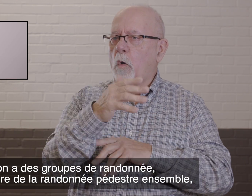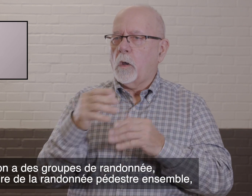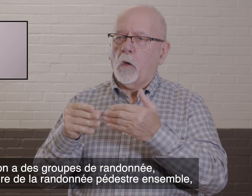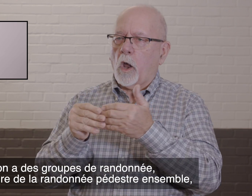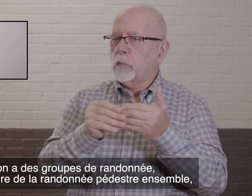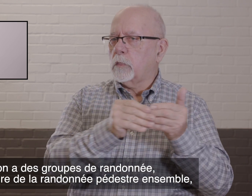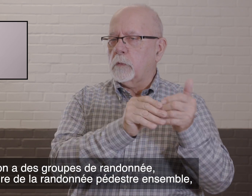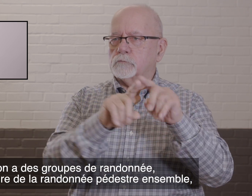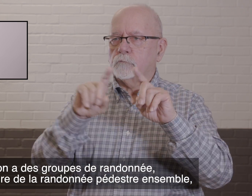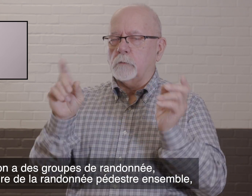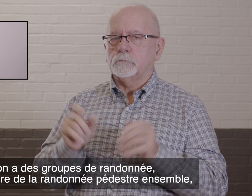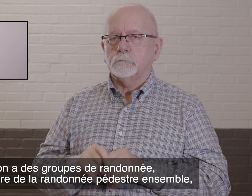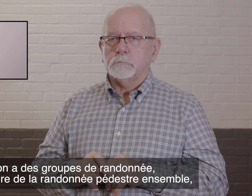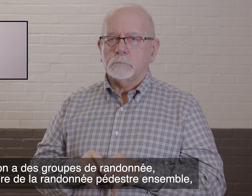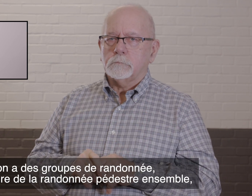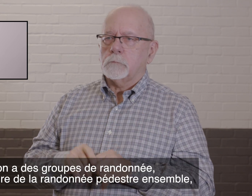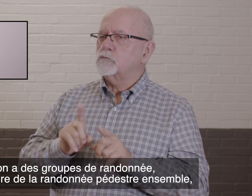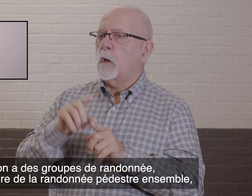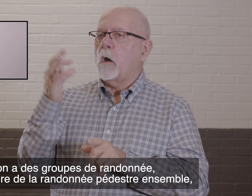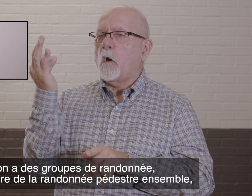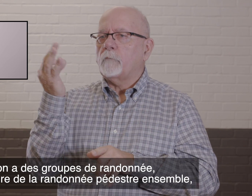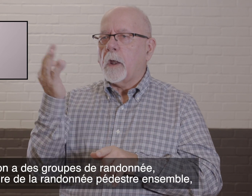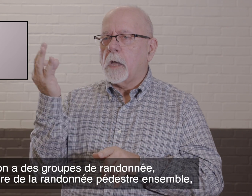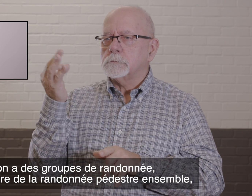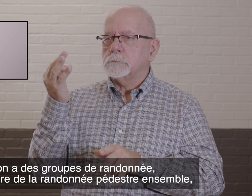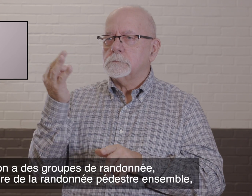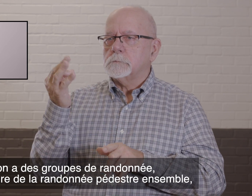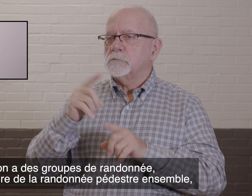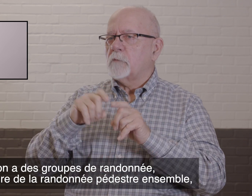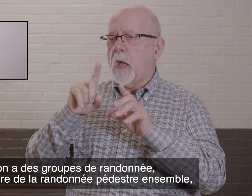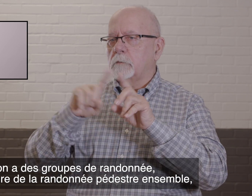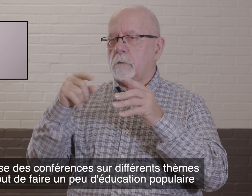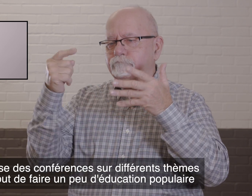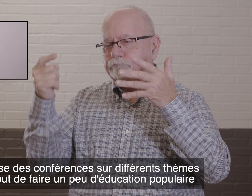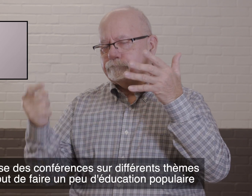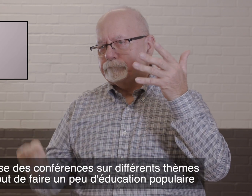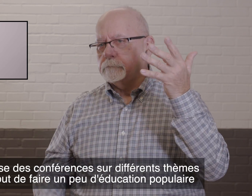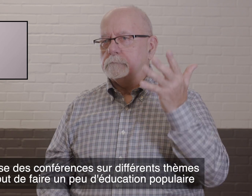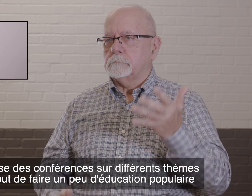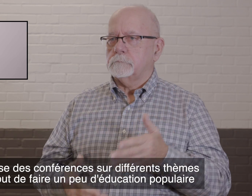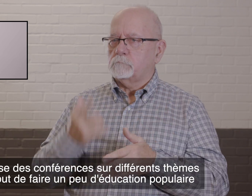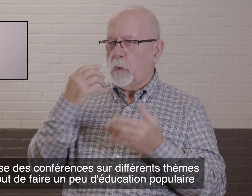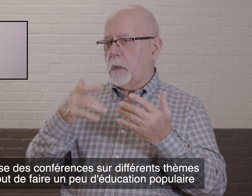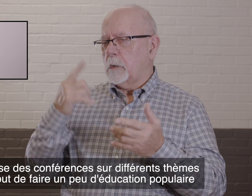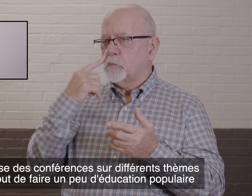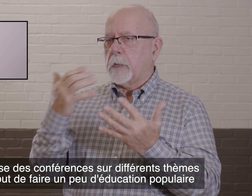a des groupes de randonnées. On va faire de la randonnée pédestre ensemble. On organise des conférences sur